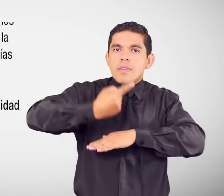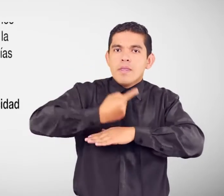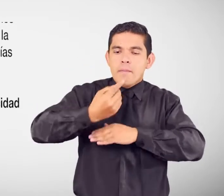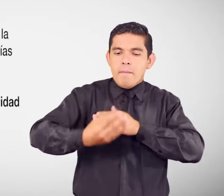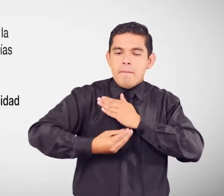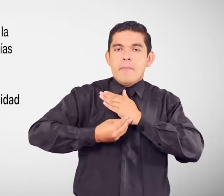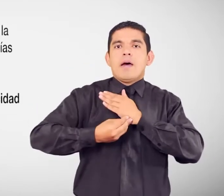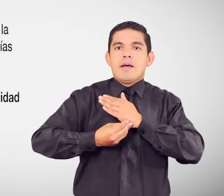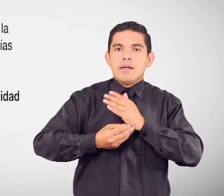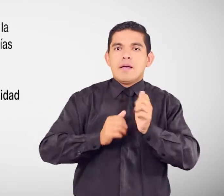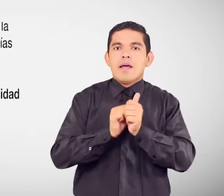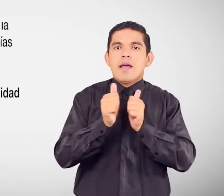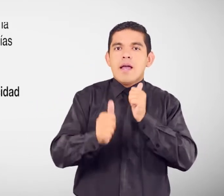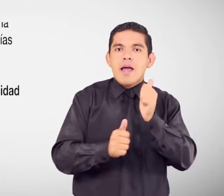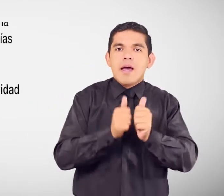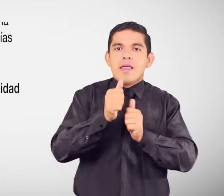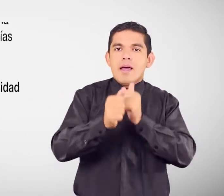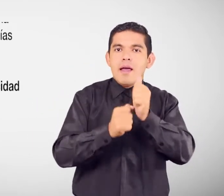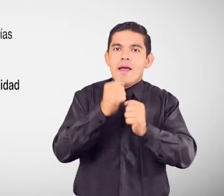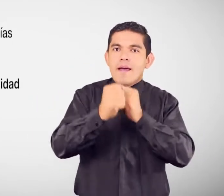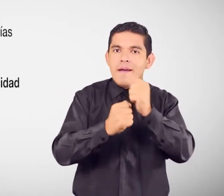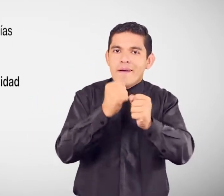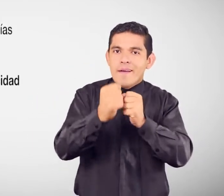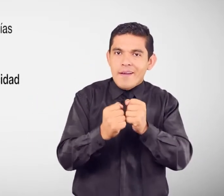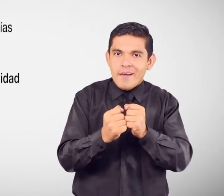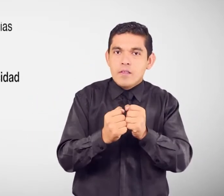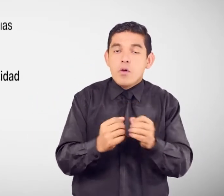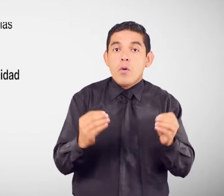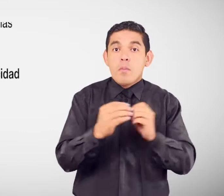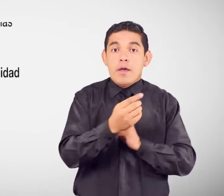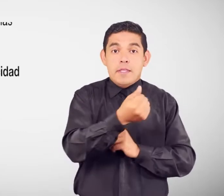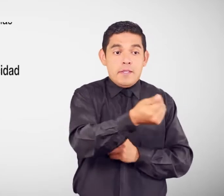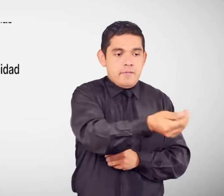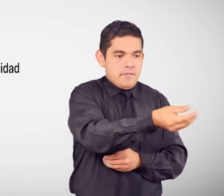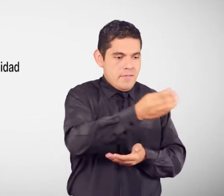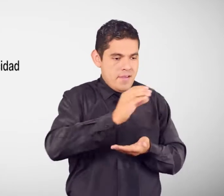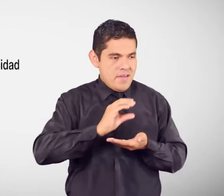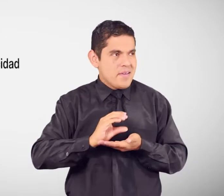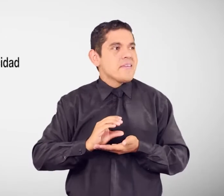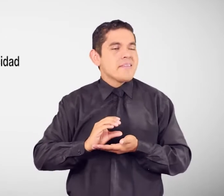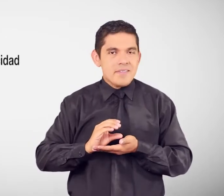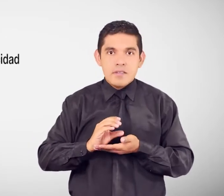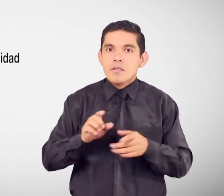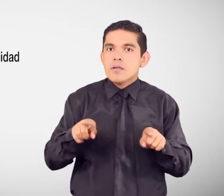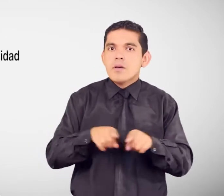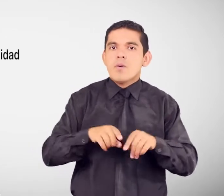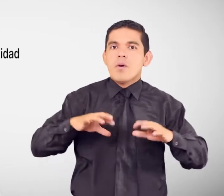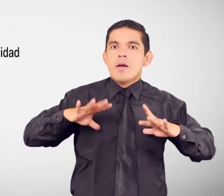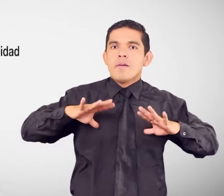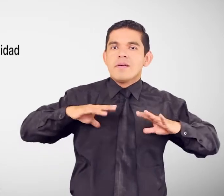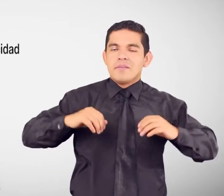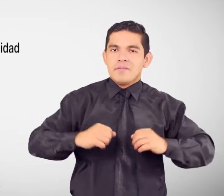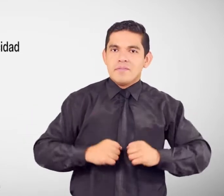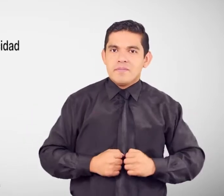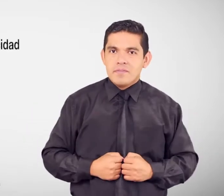uno de los años excedentes O recibirán en dinero La remuneración correspondiente A los días de vacación